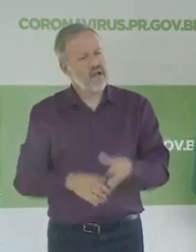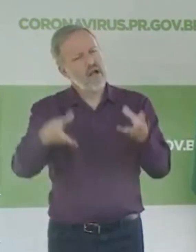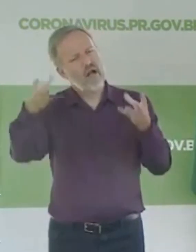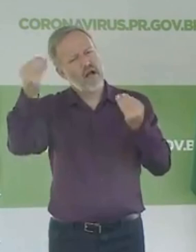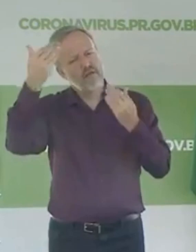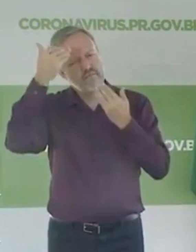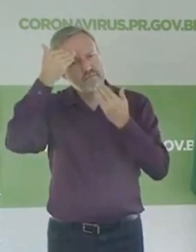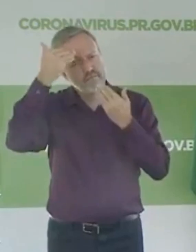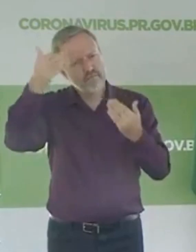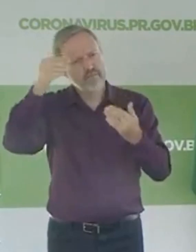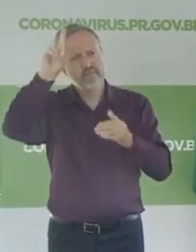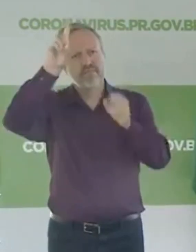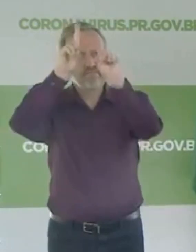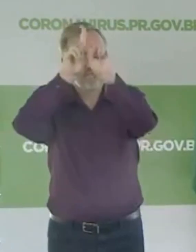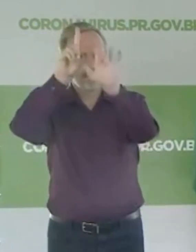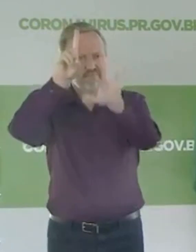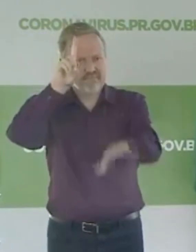obrigado e que Deus abençoe a todos.